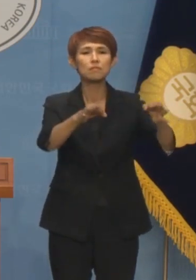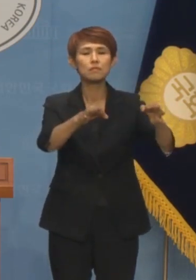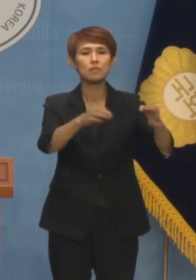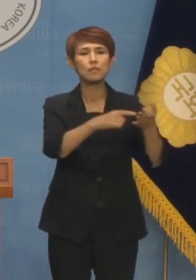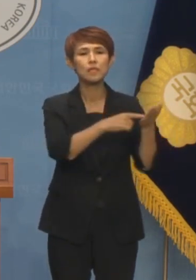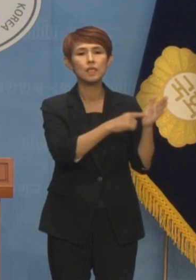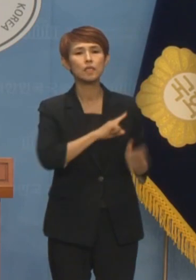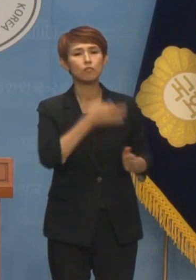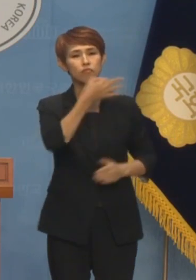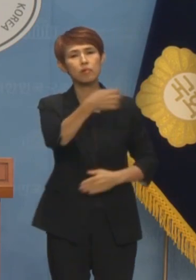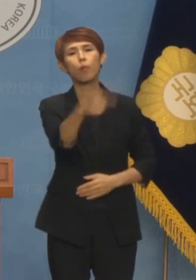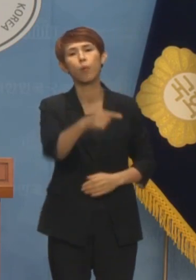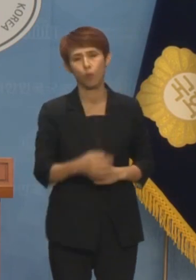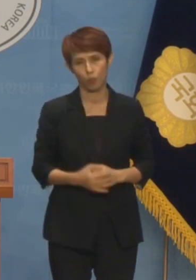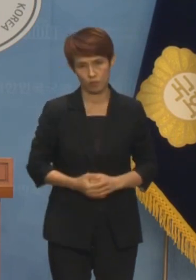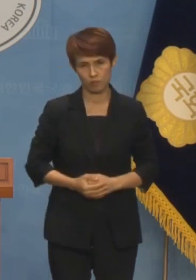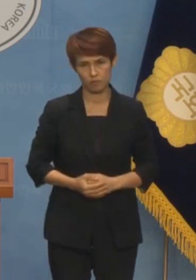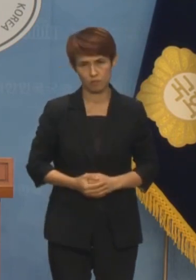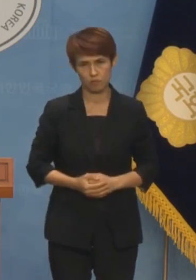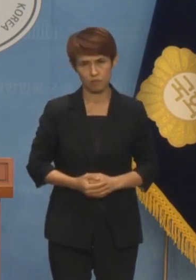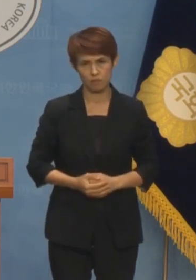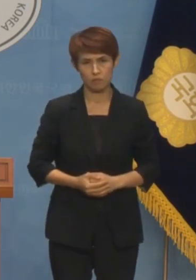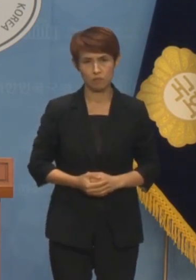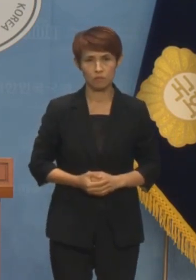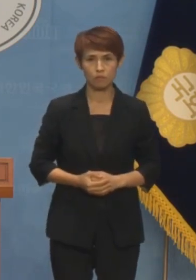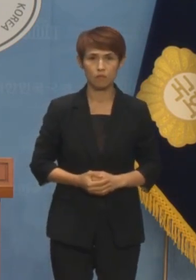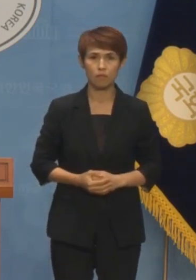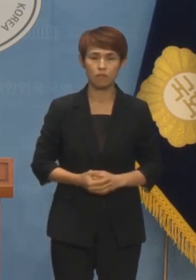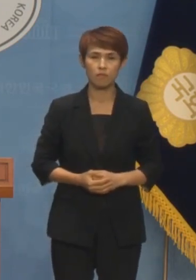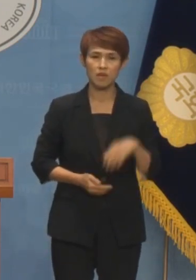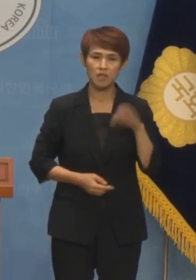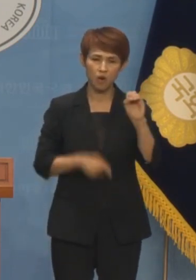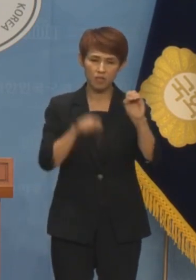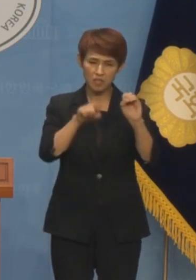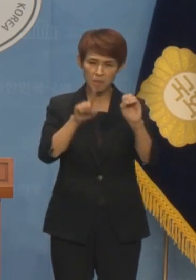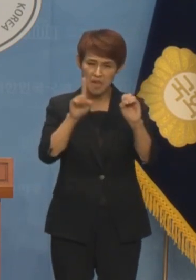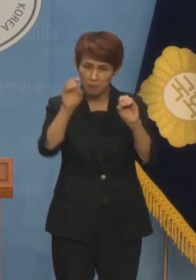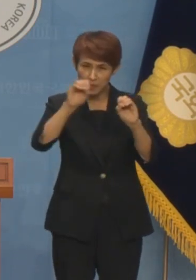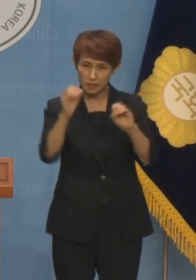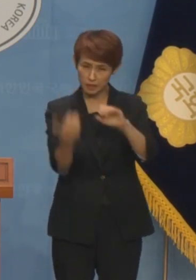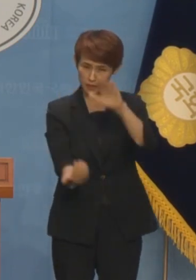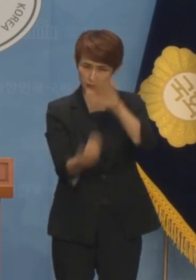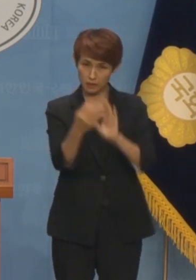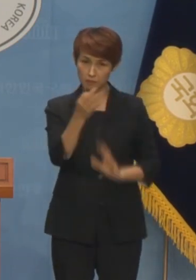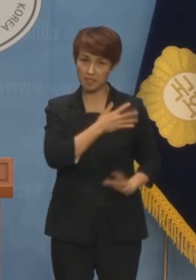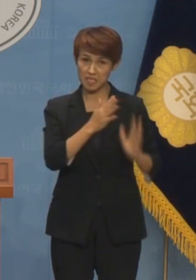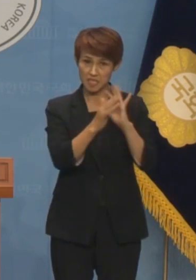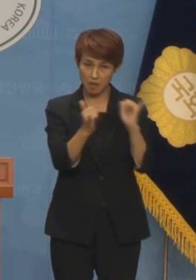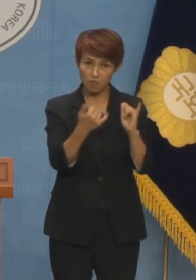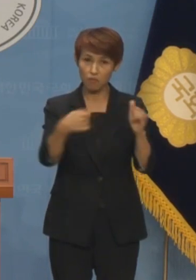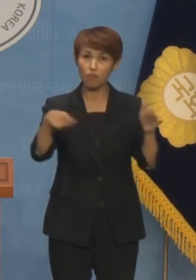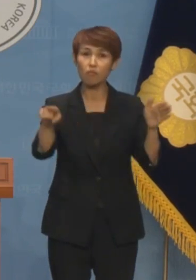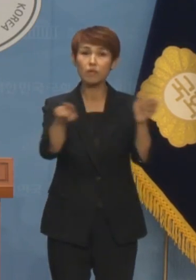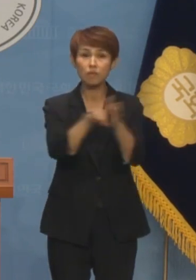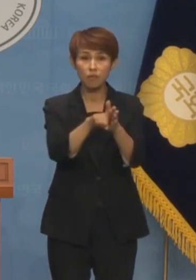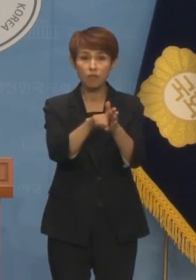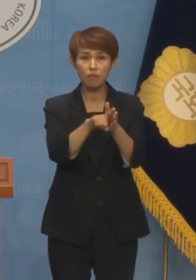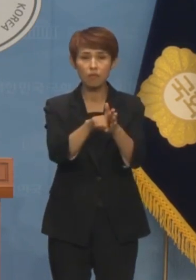불러야 합니까? 그것도 모자라서 이제는 0.1% 슈퍼리치와 재벌가들을 위해서